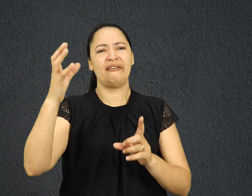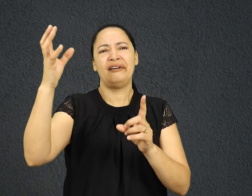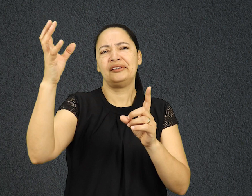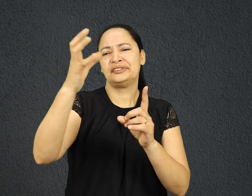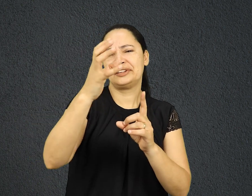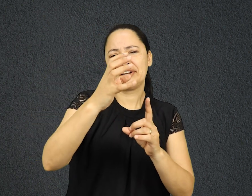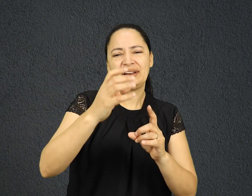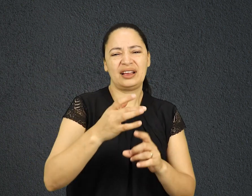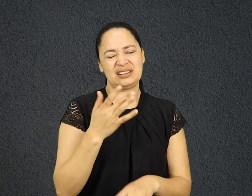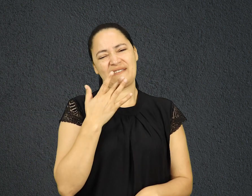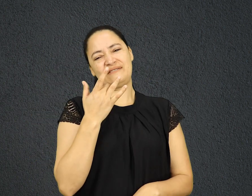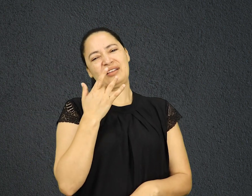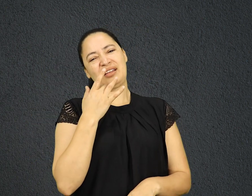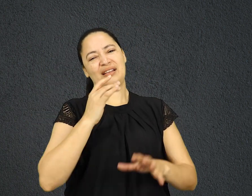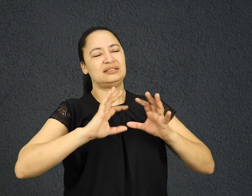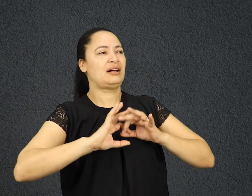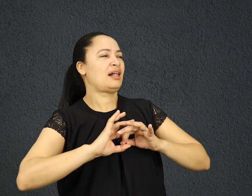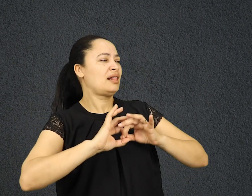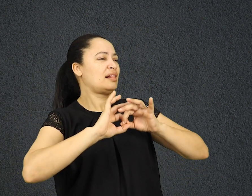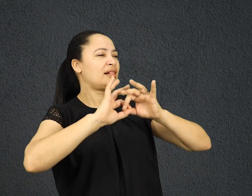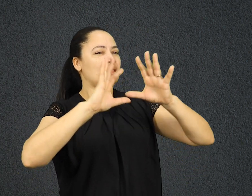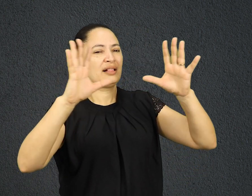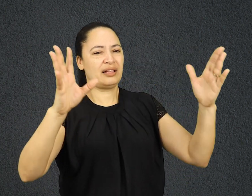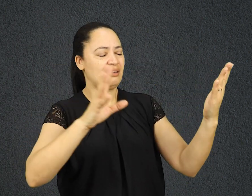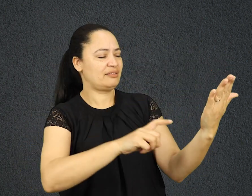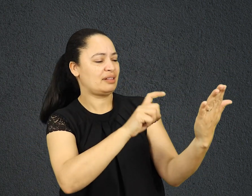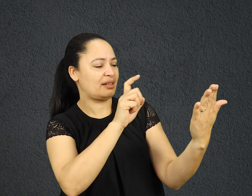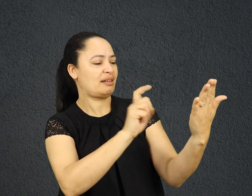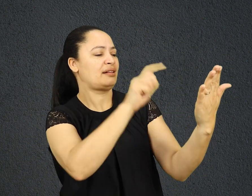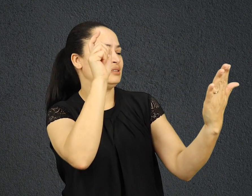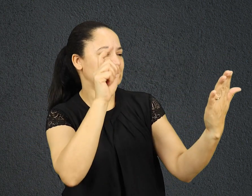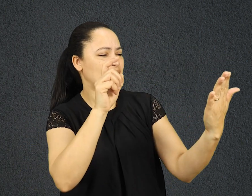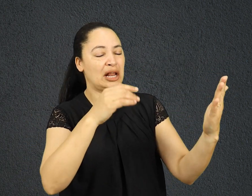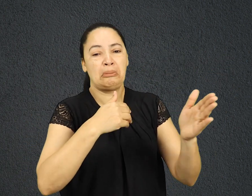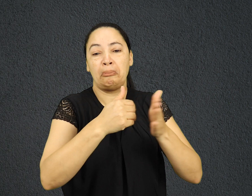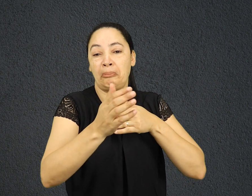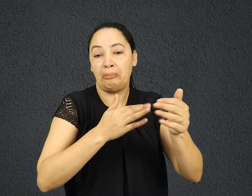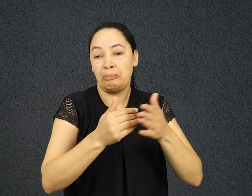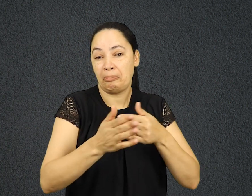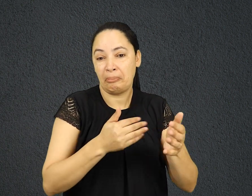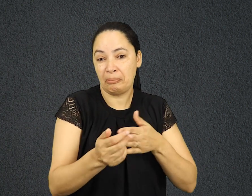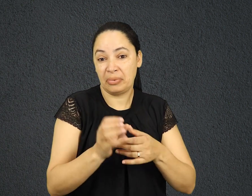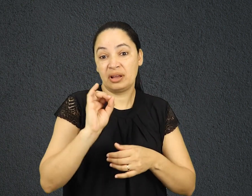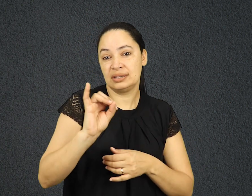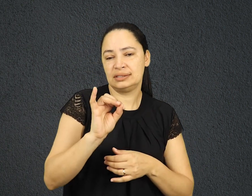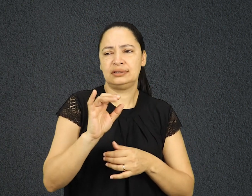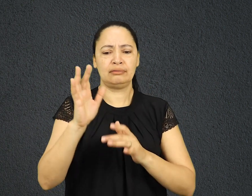acesso a grande conteúdo sensual sem qualquer filtro. Se o namoro ou noivado, que deveria ser